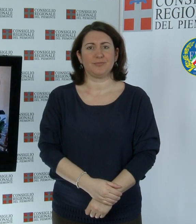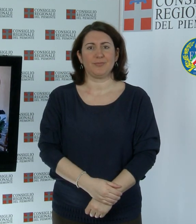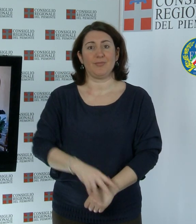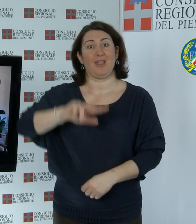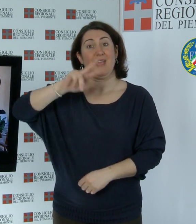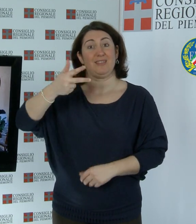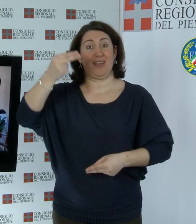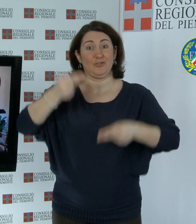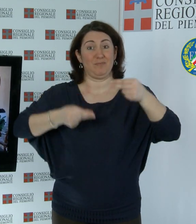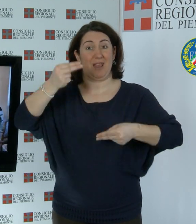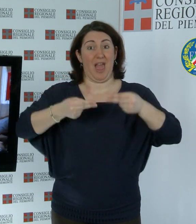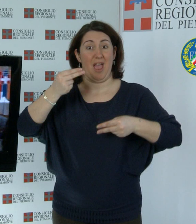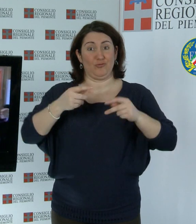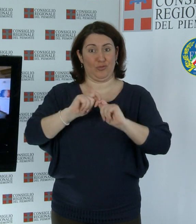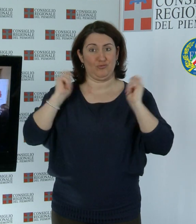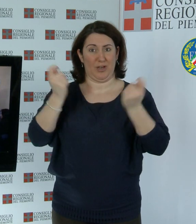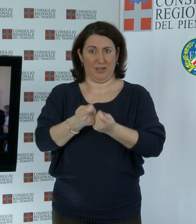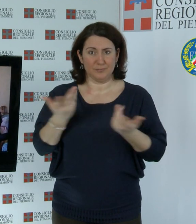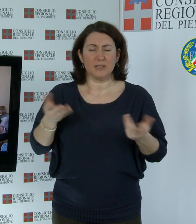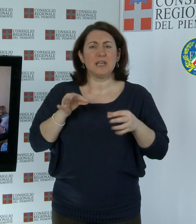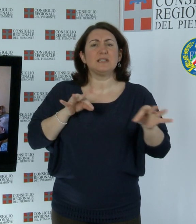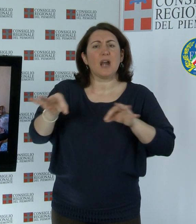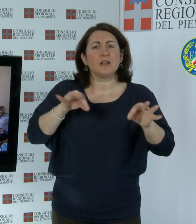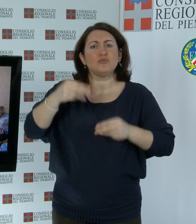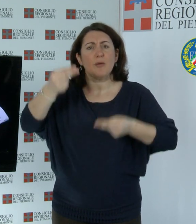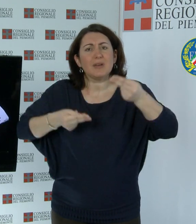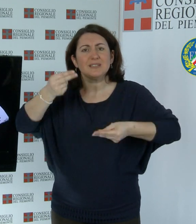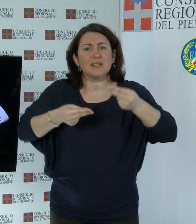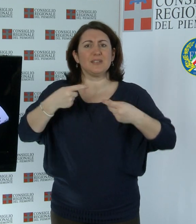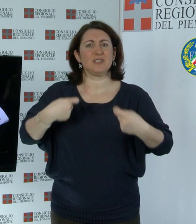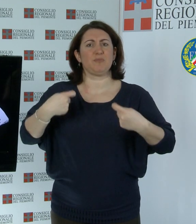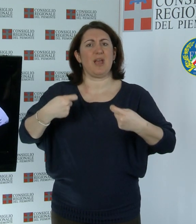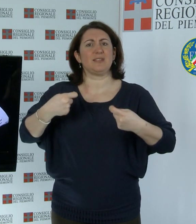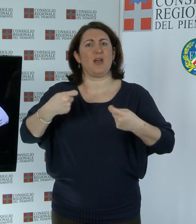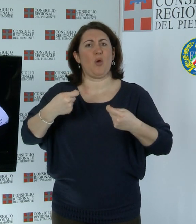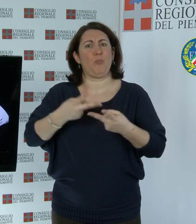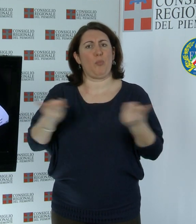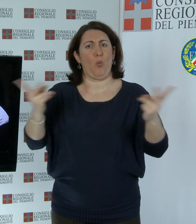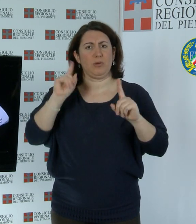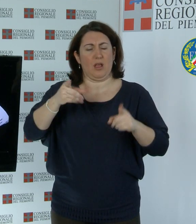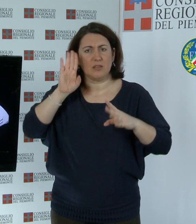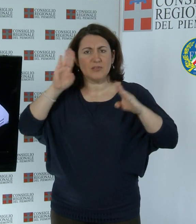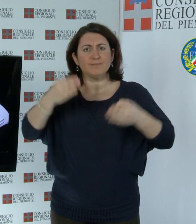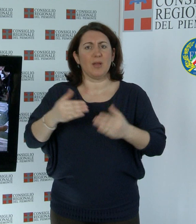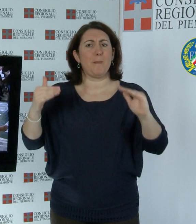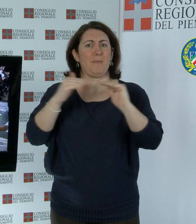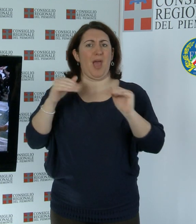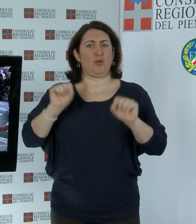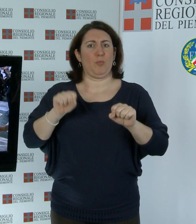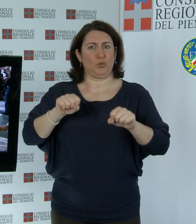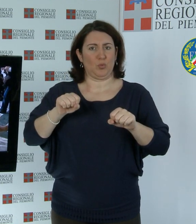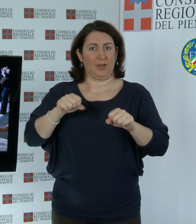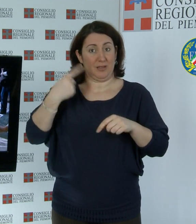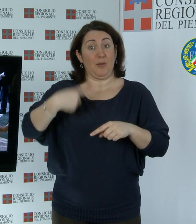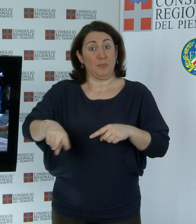Valutare e orientare le strategie amministrative e la spesa pubblica secondo criteri di pari opportunità. Questo lo scopo del bilancio di genere della